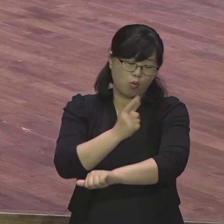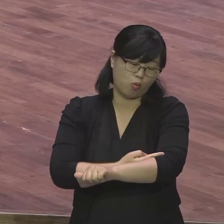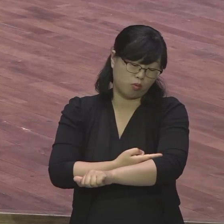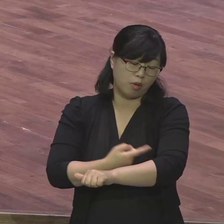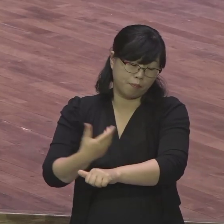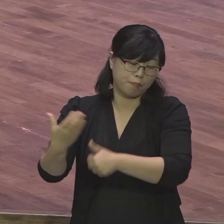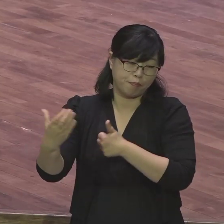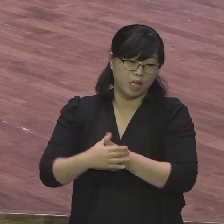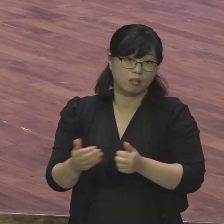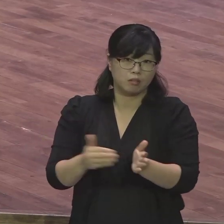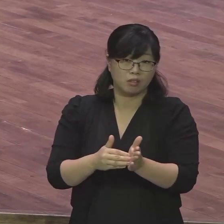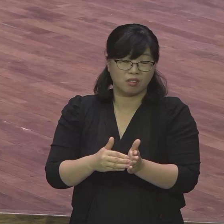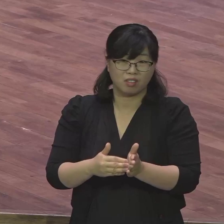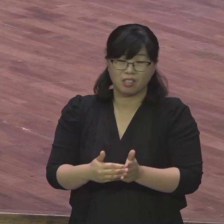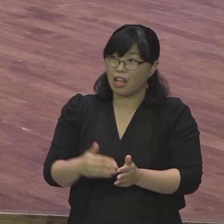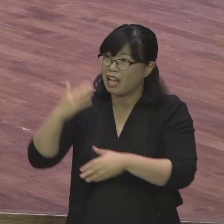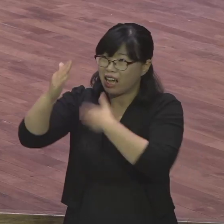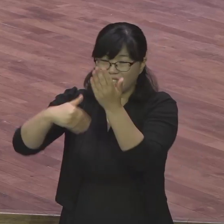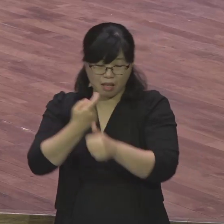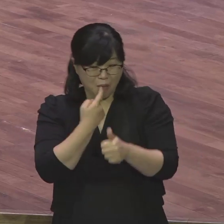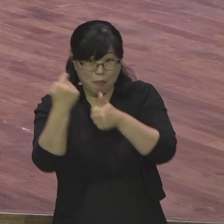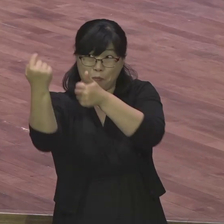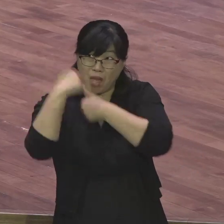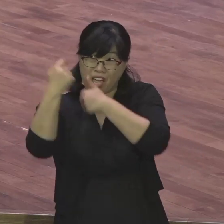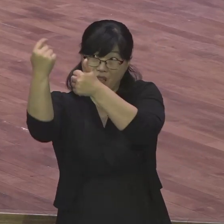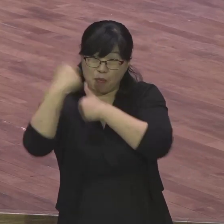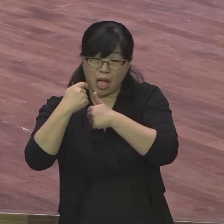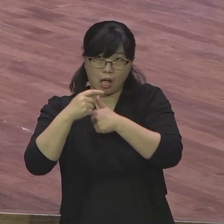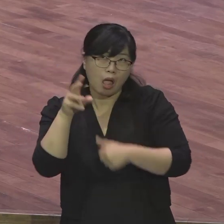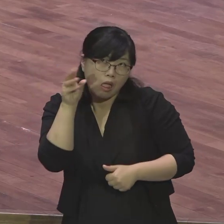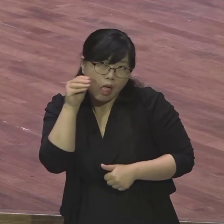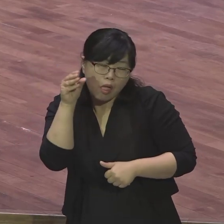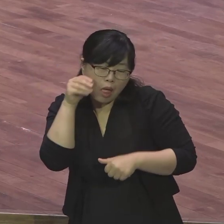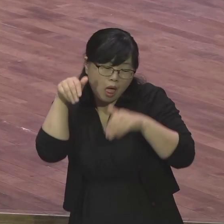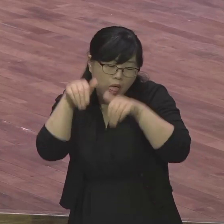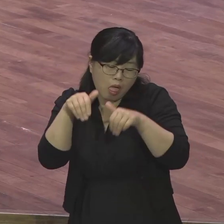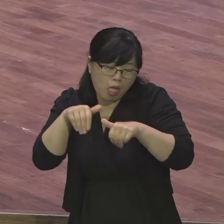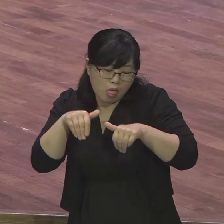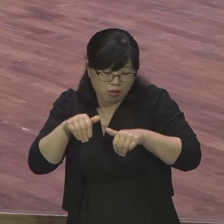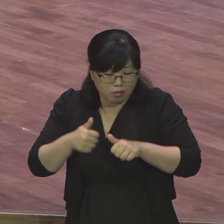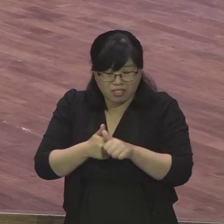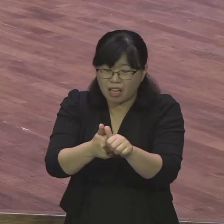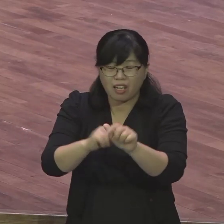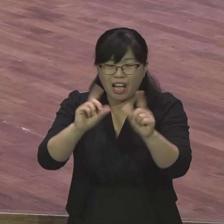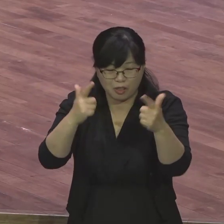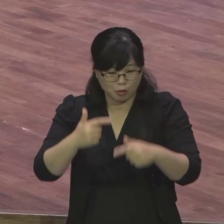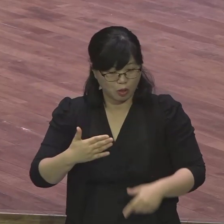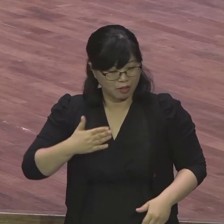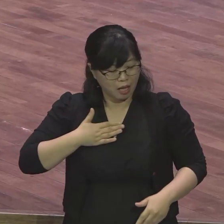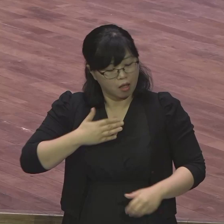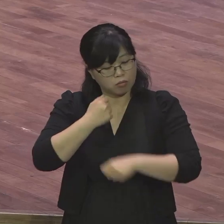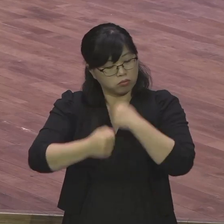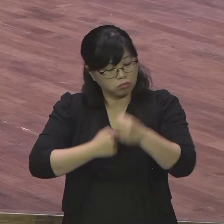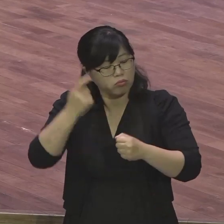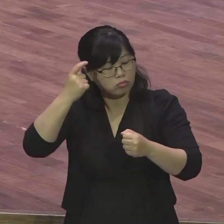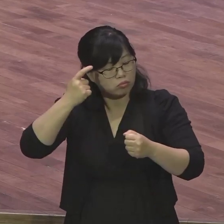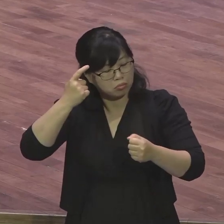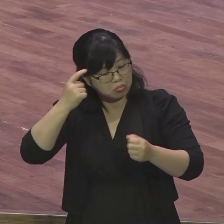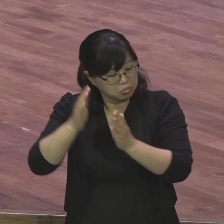여러분이 결단하는 대로 여러분이 도와주고 계신다고 탄식하신다는 말은 하나님 뜻대로 결정 안 할 때